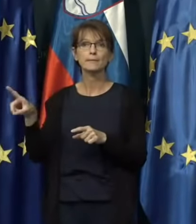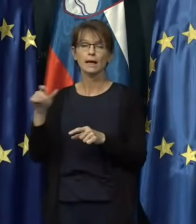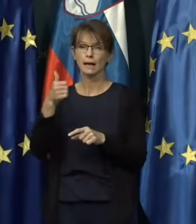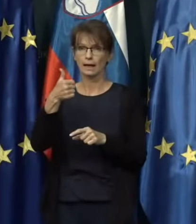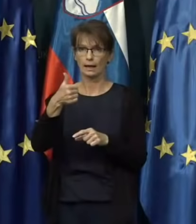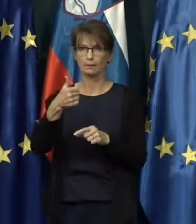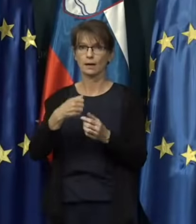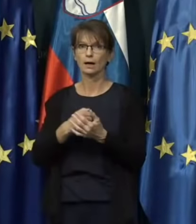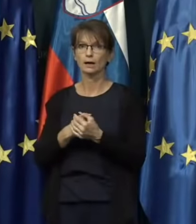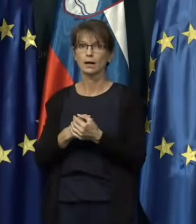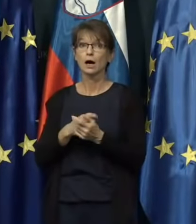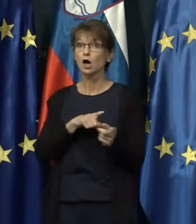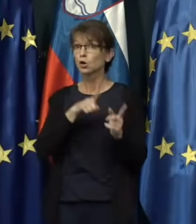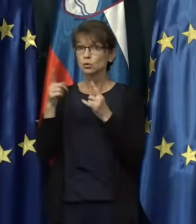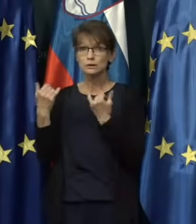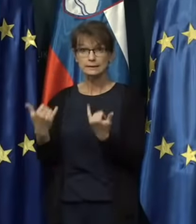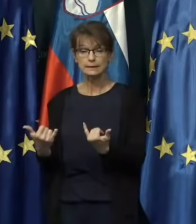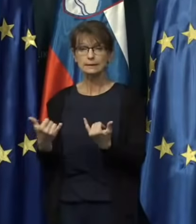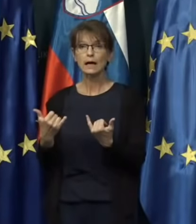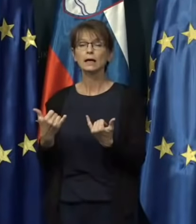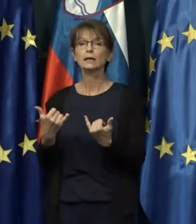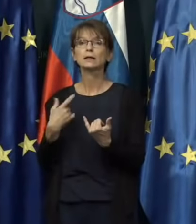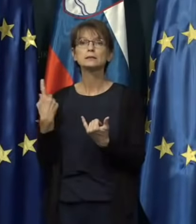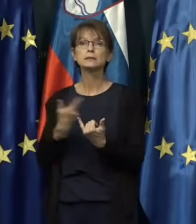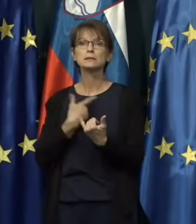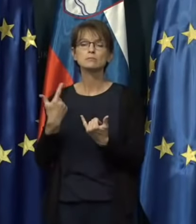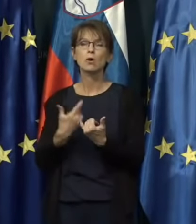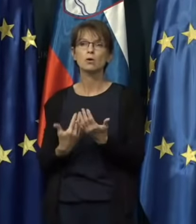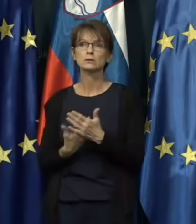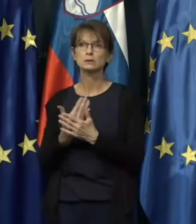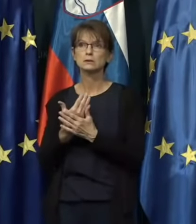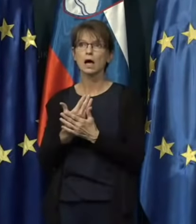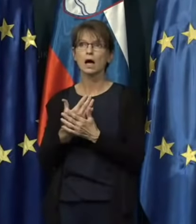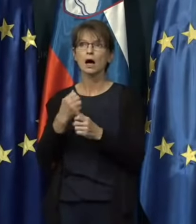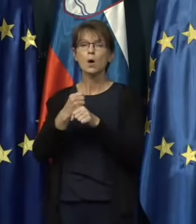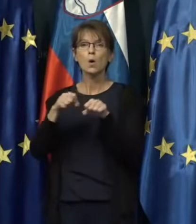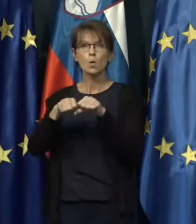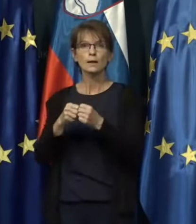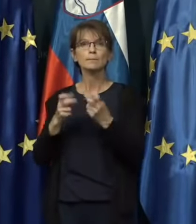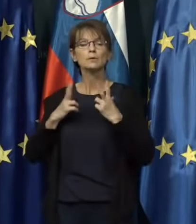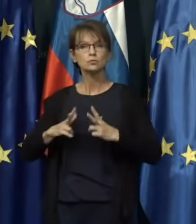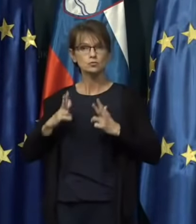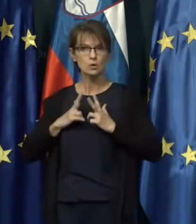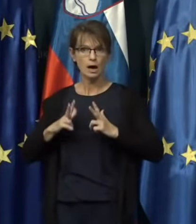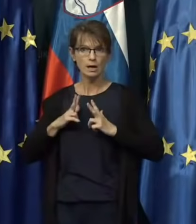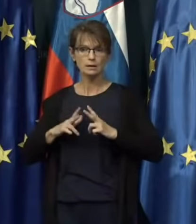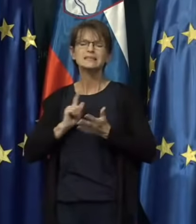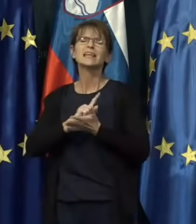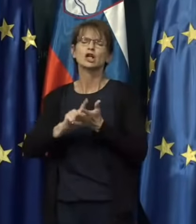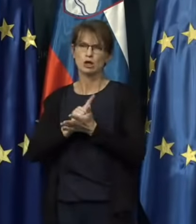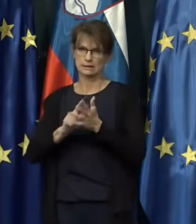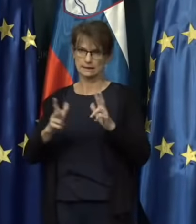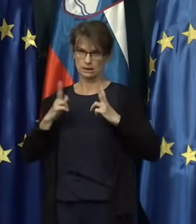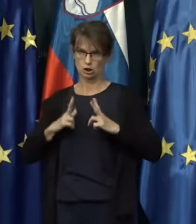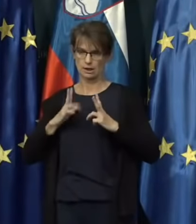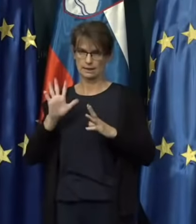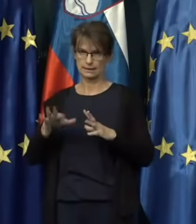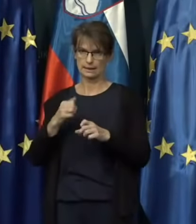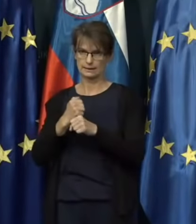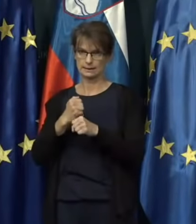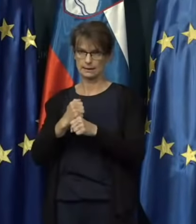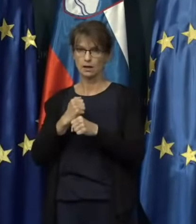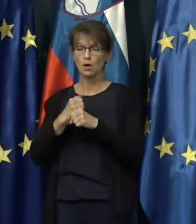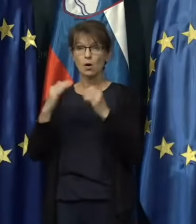Namreč, do sedaj smo za ukrep čakanja, za časnega čakanja na delo doma,